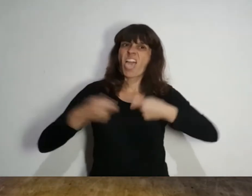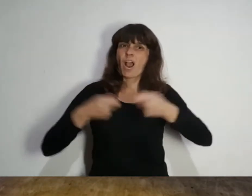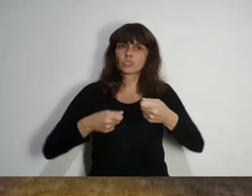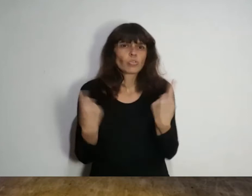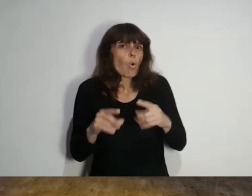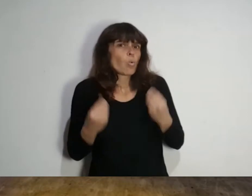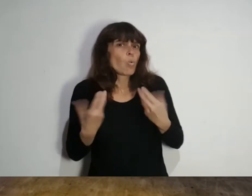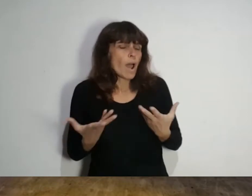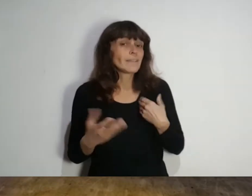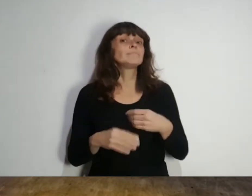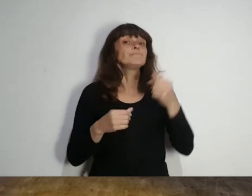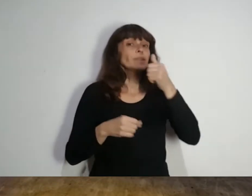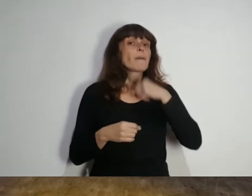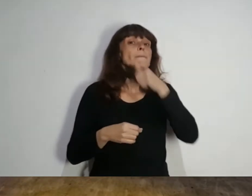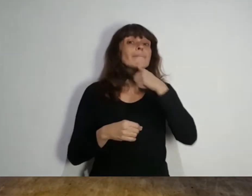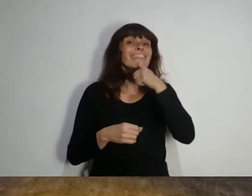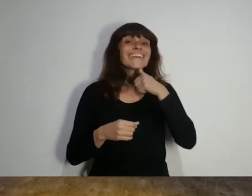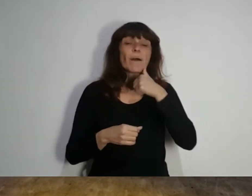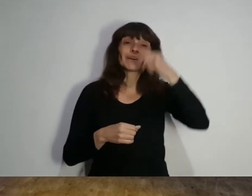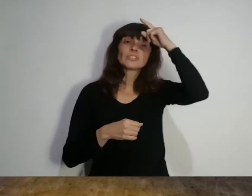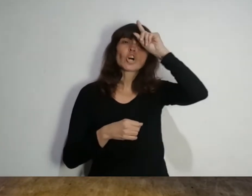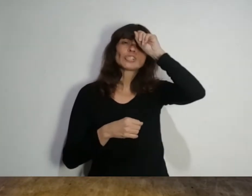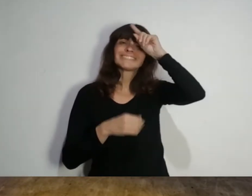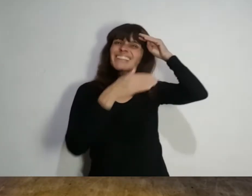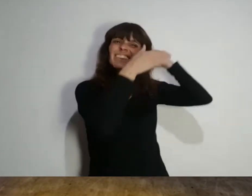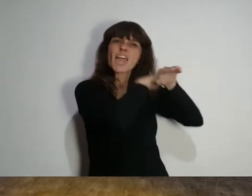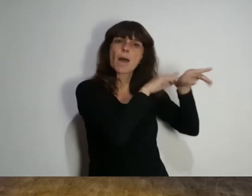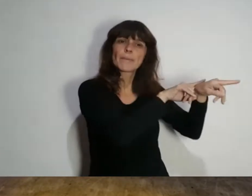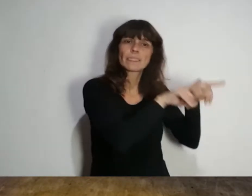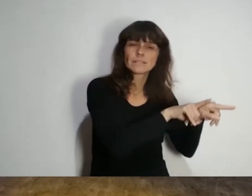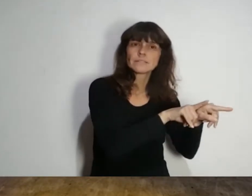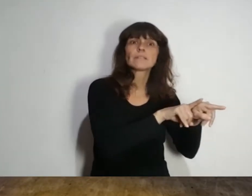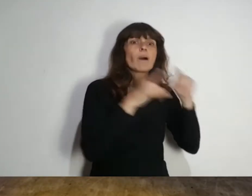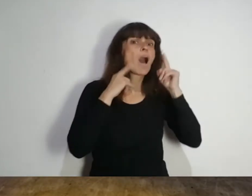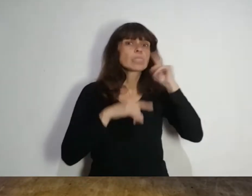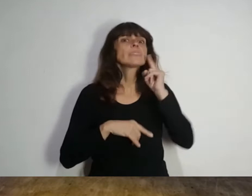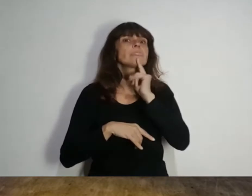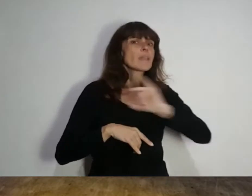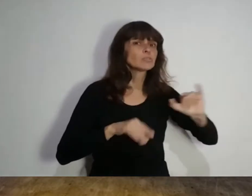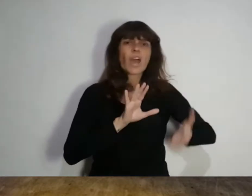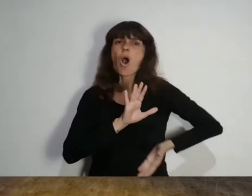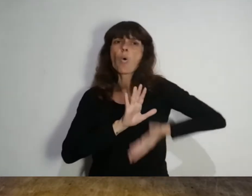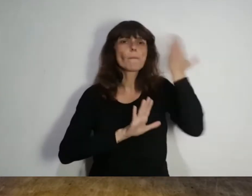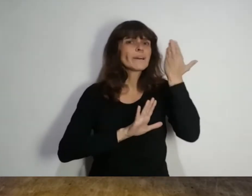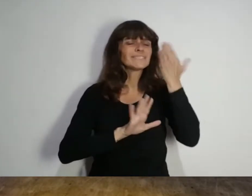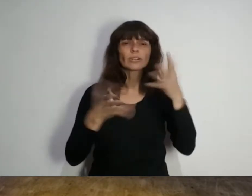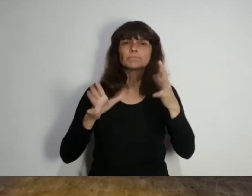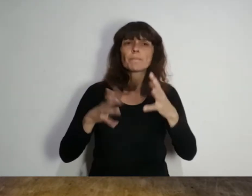Uno de ellos es el relacionado con los medicamentos para las terapias intensivas, que denuncian que aumentaron